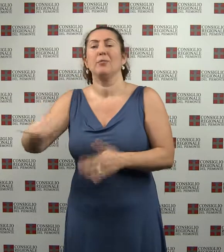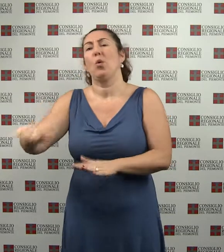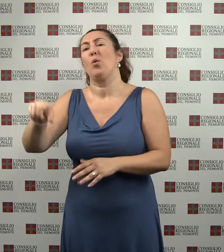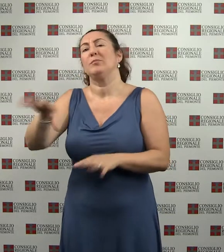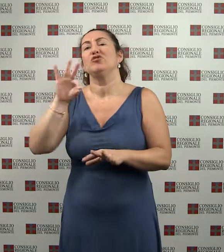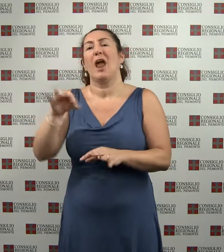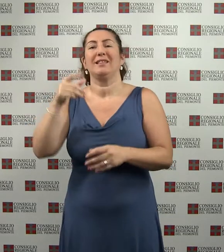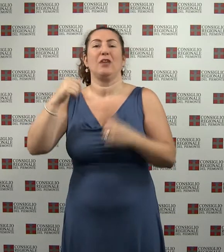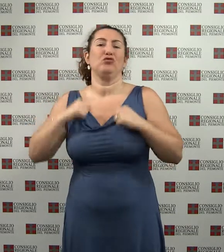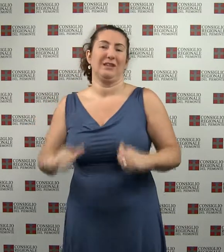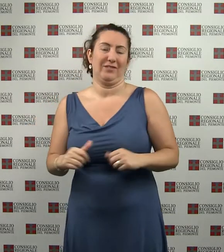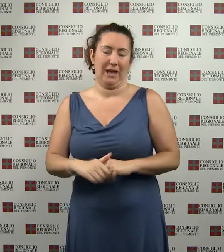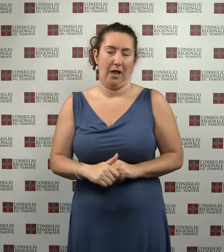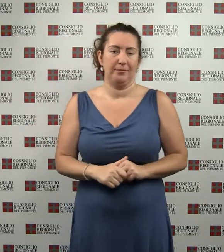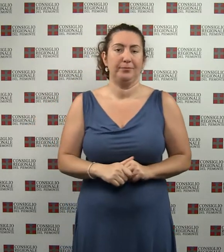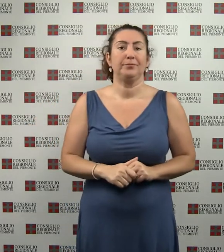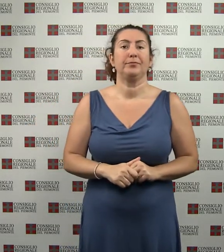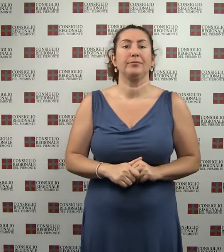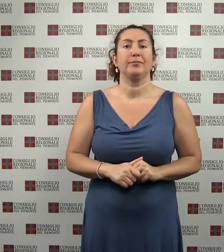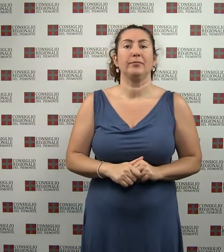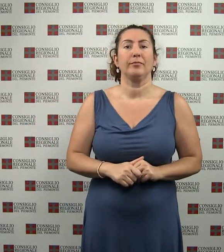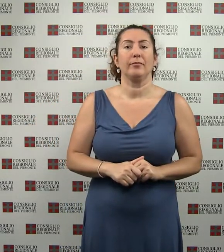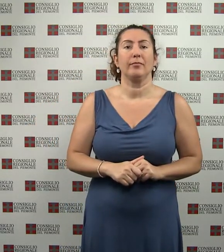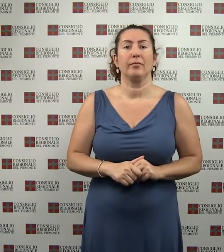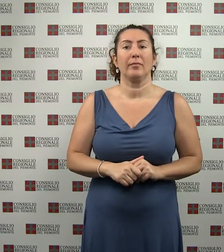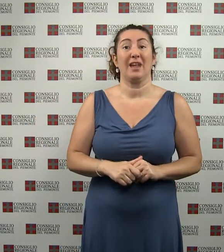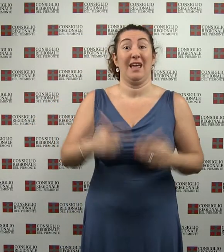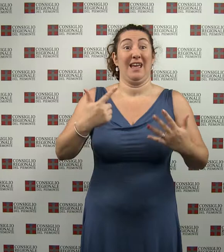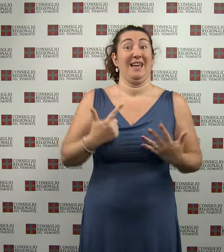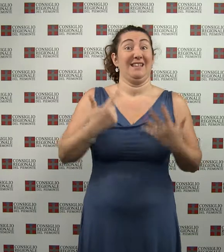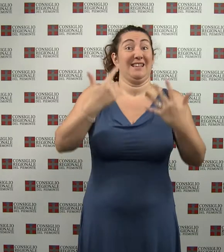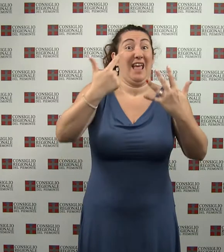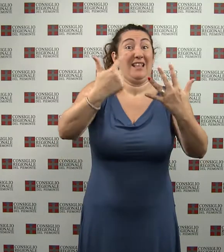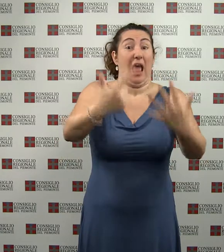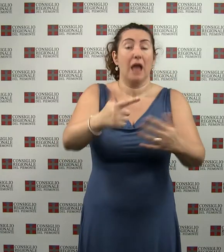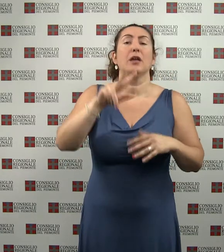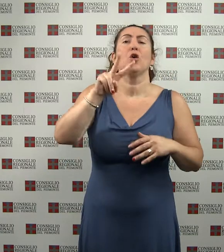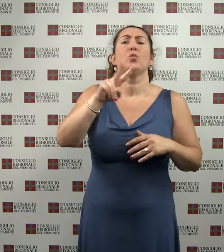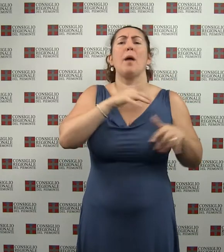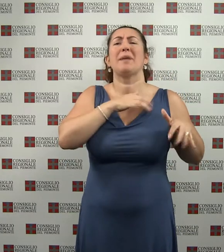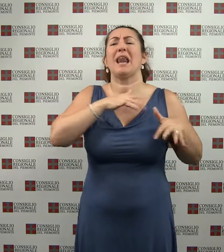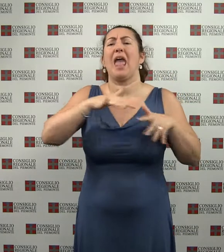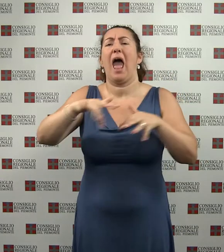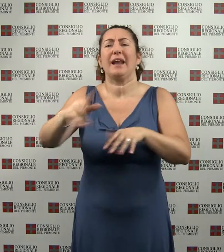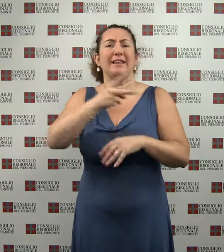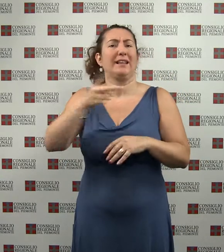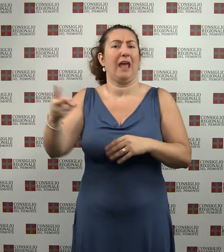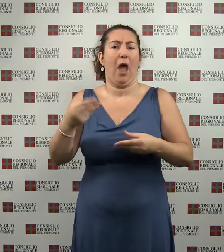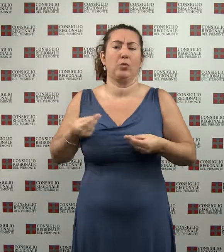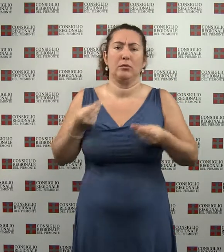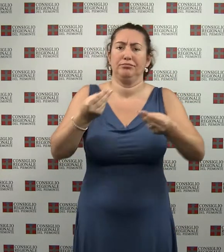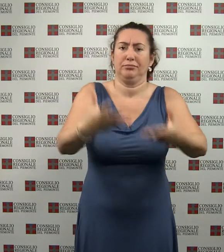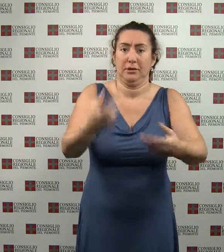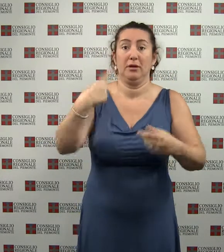Due miliardi di euro di investimenti che si riverseranno nei prossimi sette anni sul territorio piemontese. È questa l'entità dei fondi